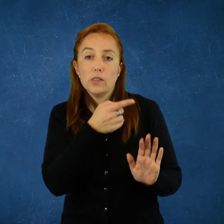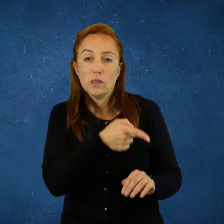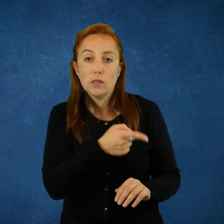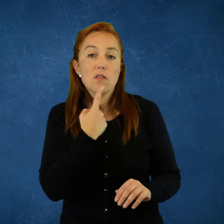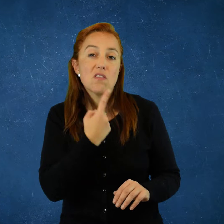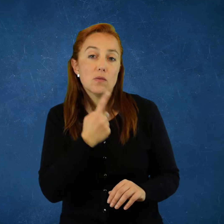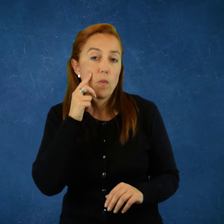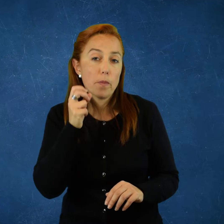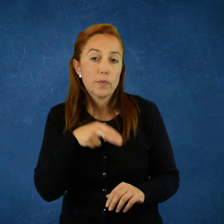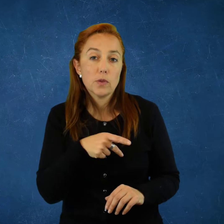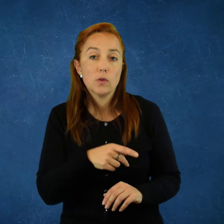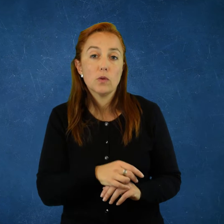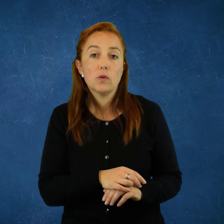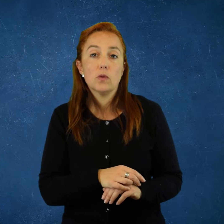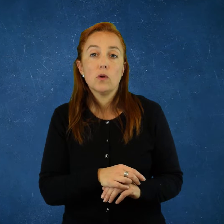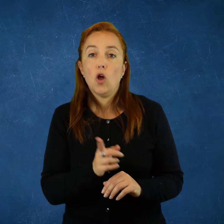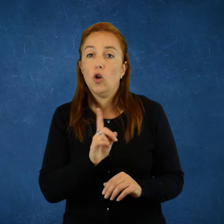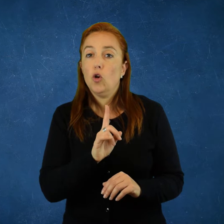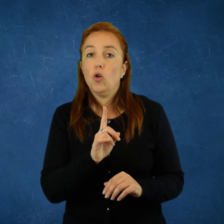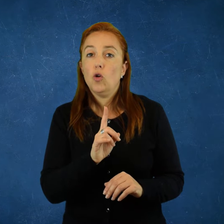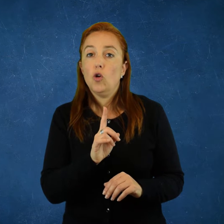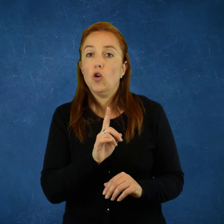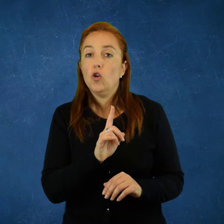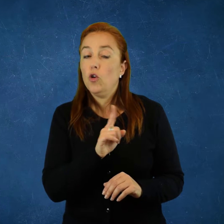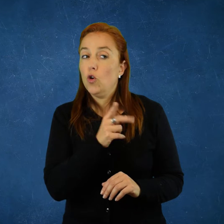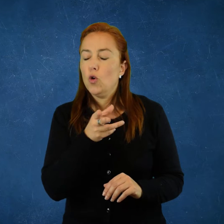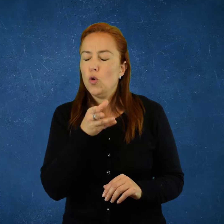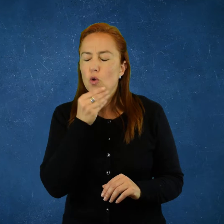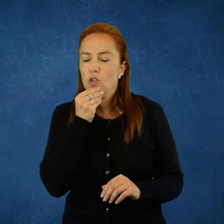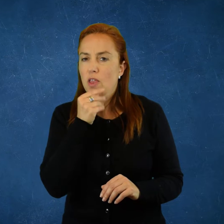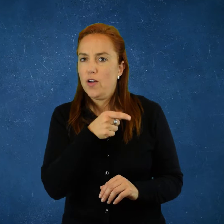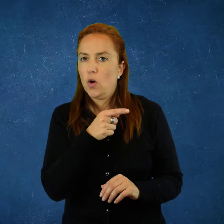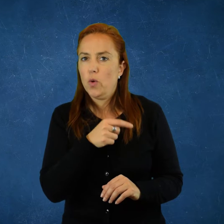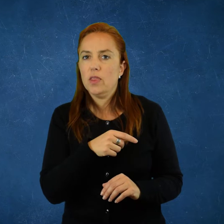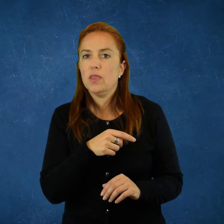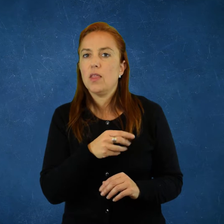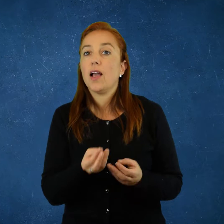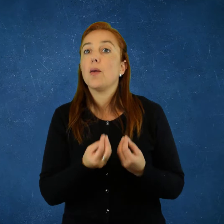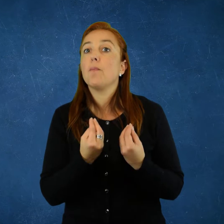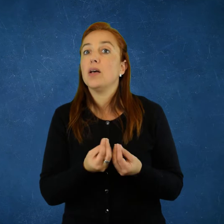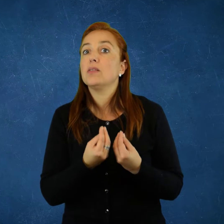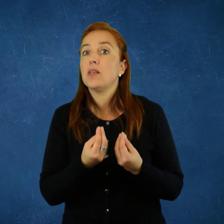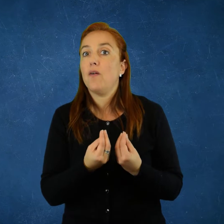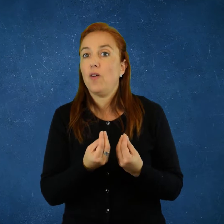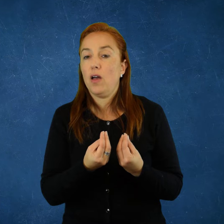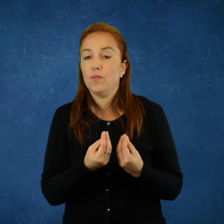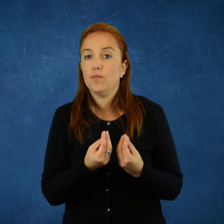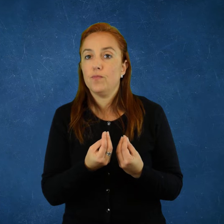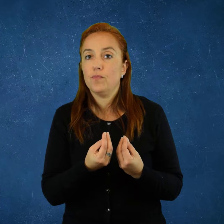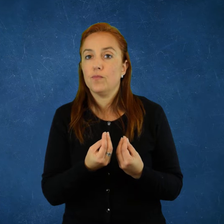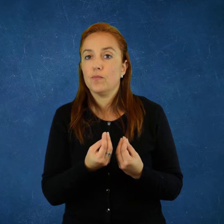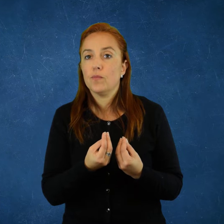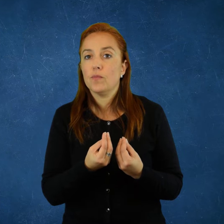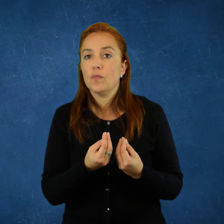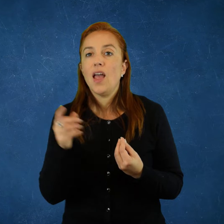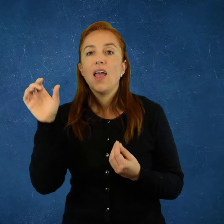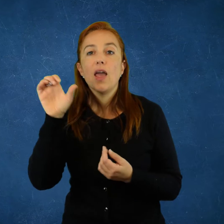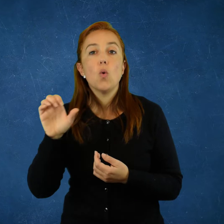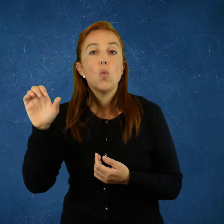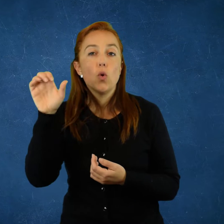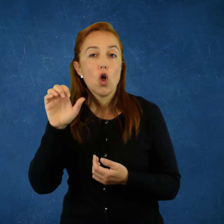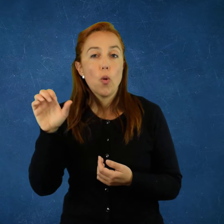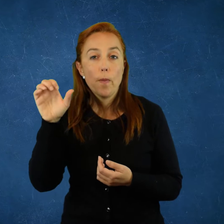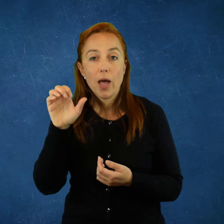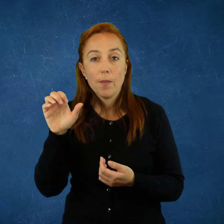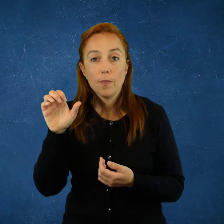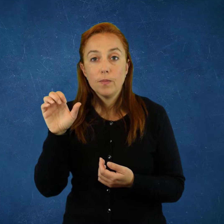evidentemente, que lo dejamos ahí pensando sobre el desarrollo del capitalismo, no estaba viendo, es algo